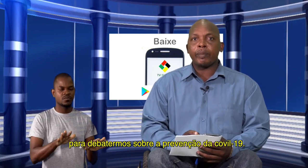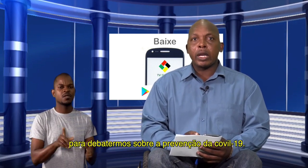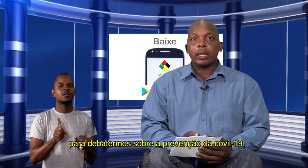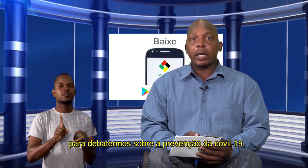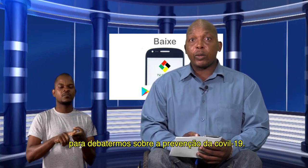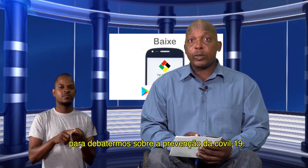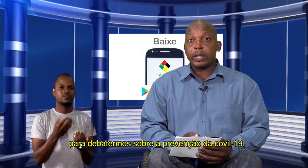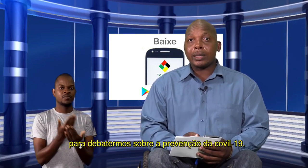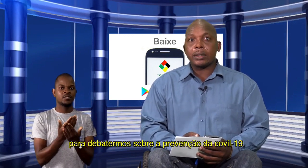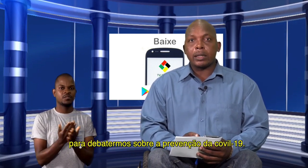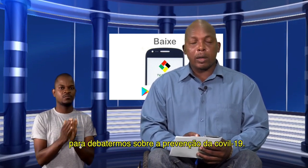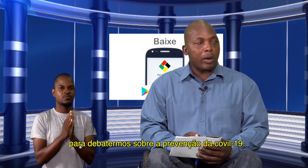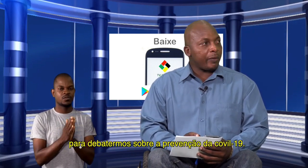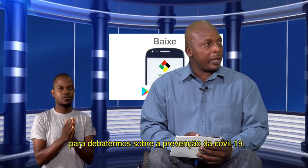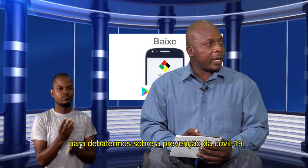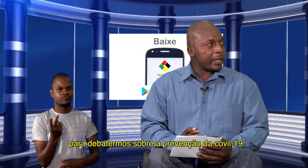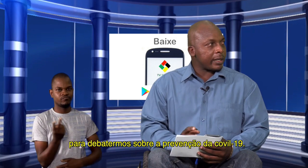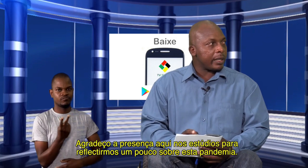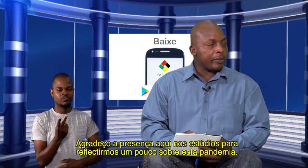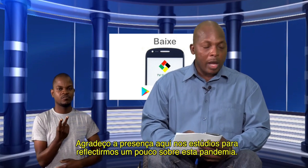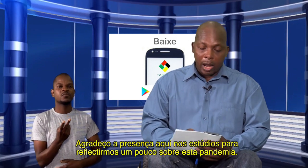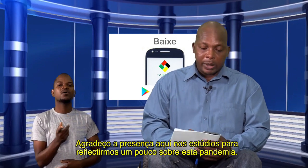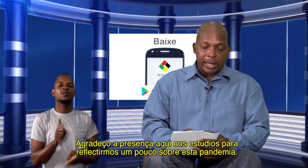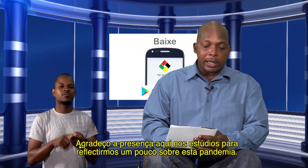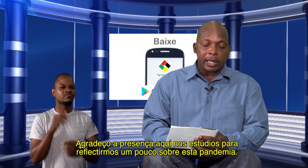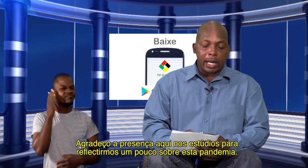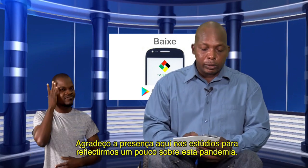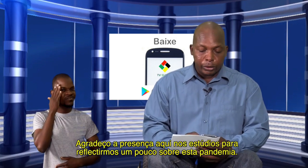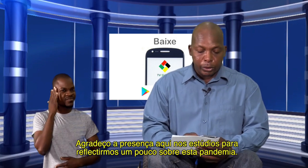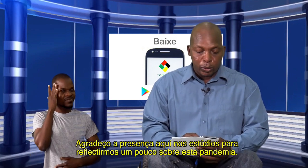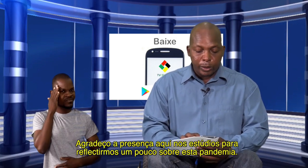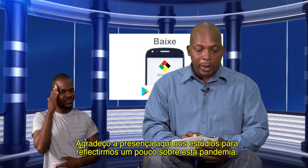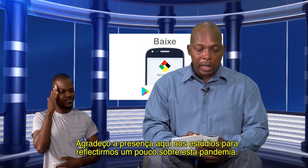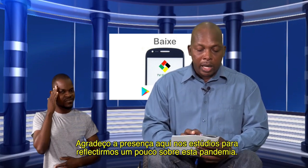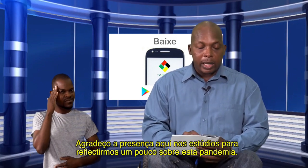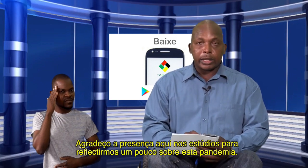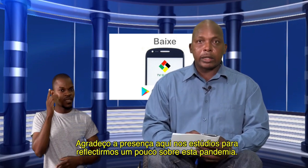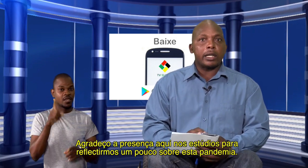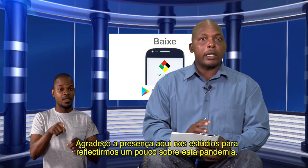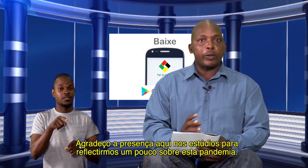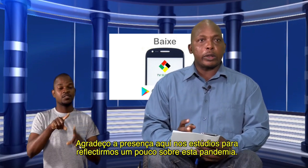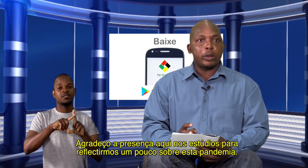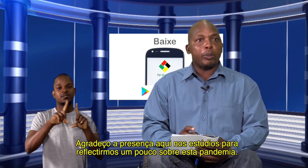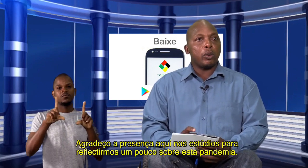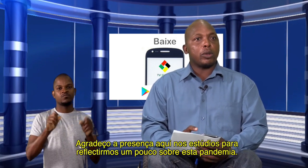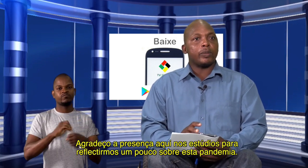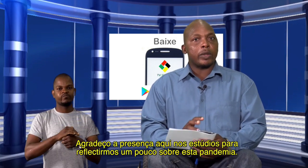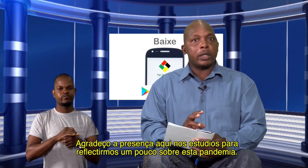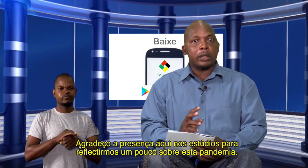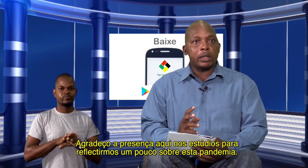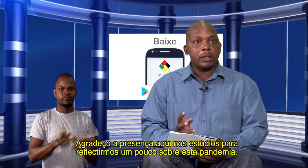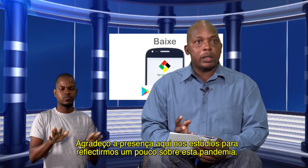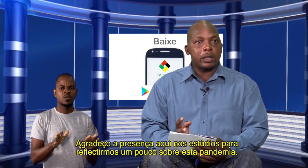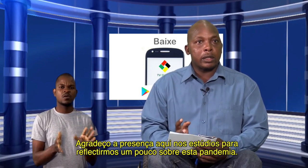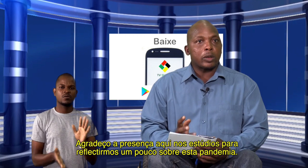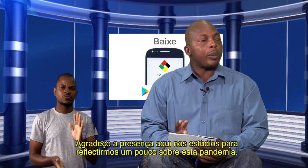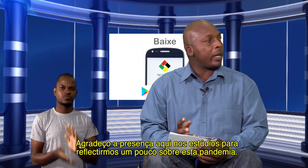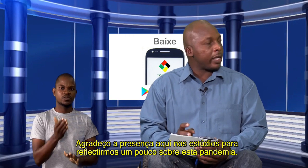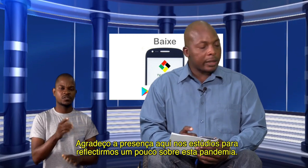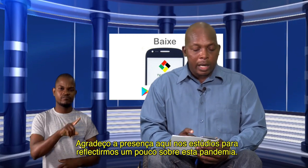da Covid-19 e agradecer a presença aqui nos estúdios para a gente refletir um pouco sobre esta